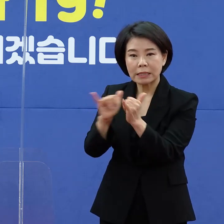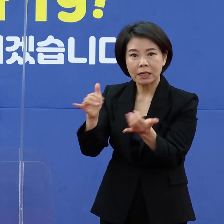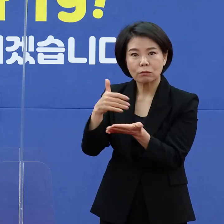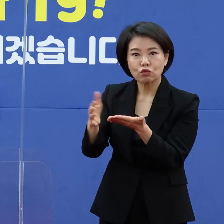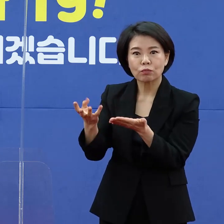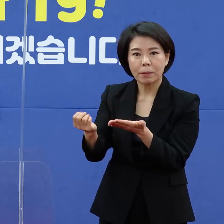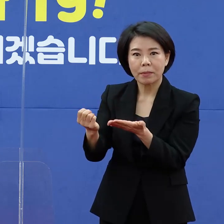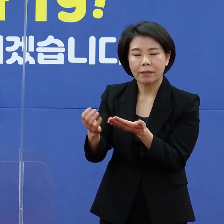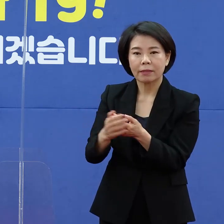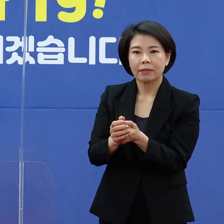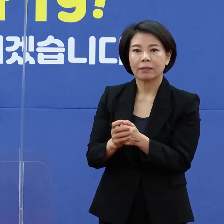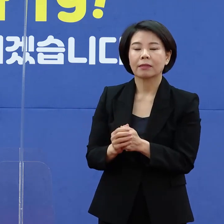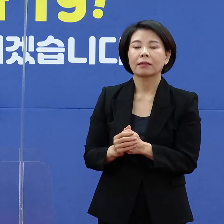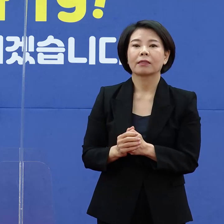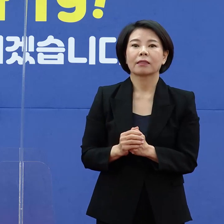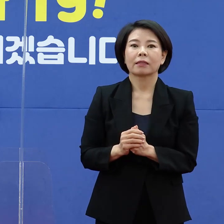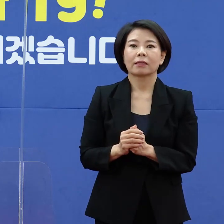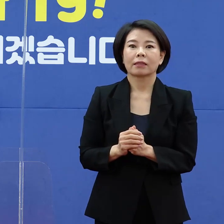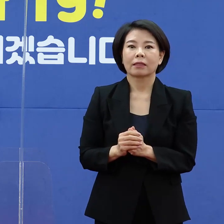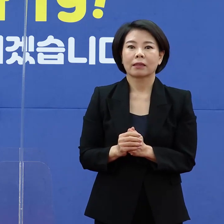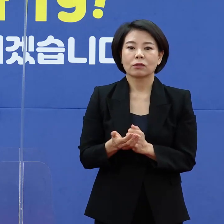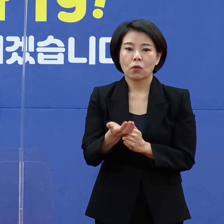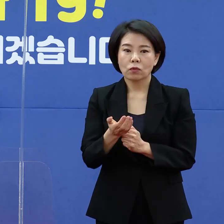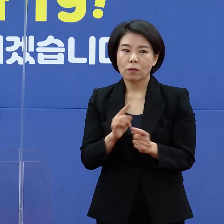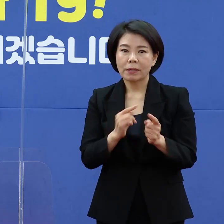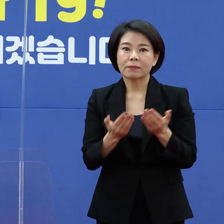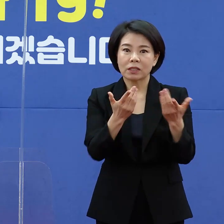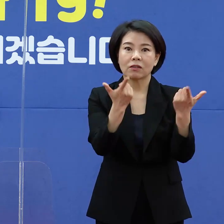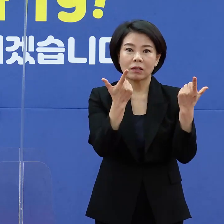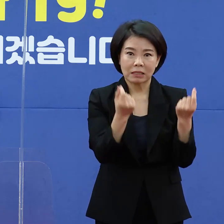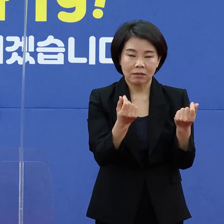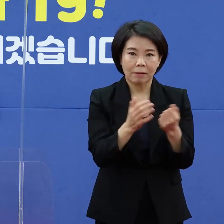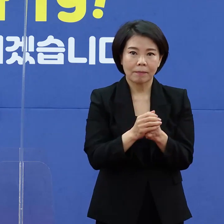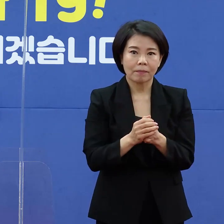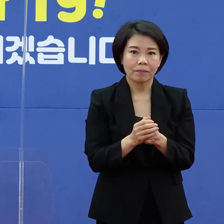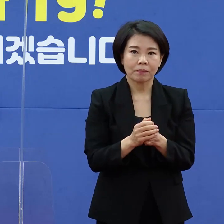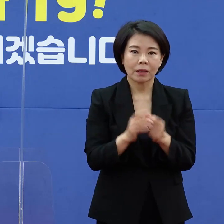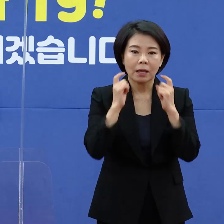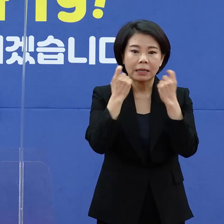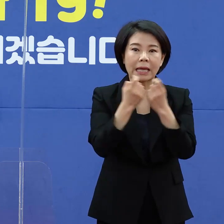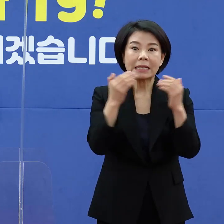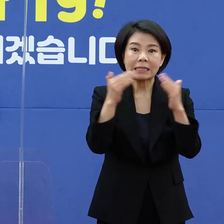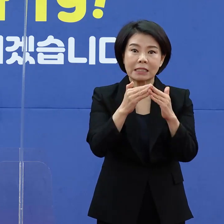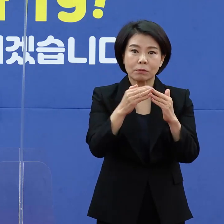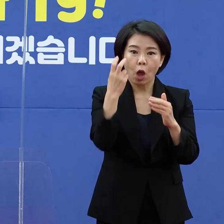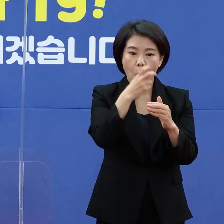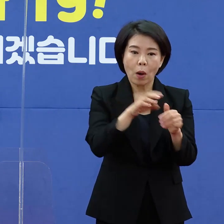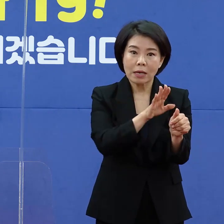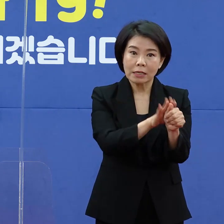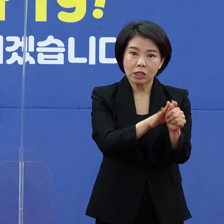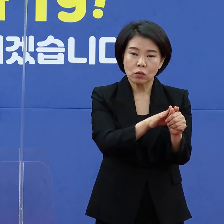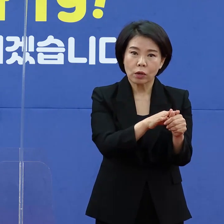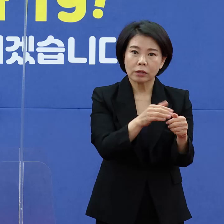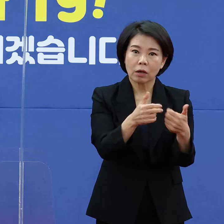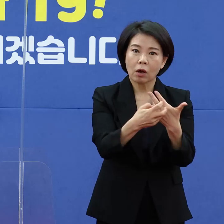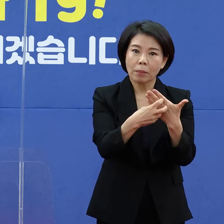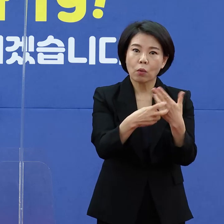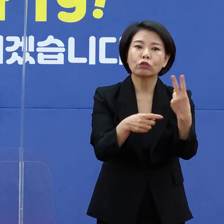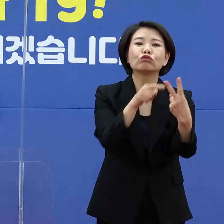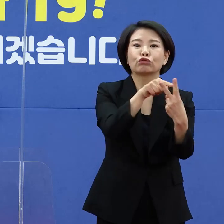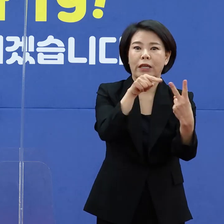궁금하자는 질문입니다. 네, 좀 전에 말씀드린 바와 같이 재택관리지원 의료기관은